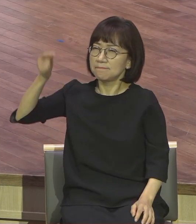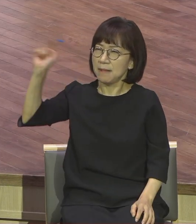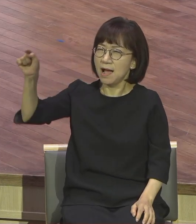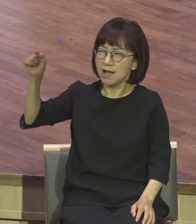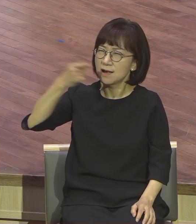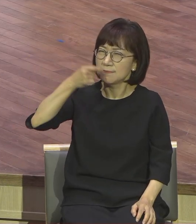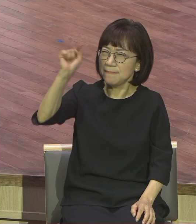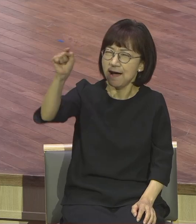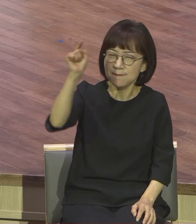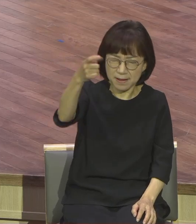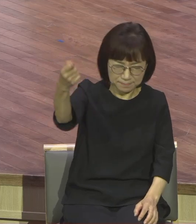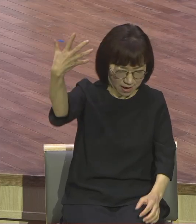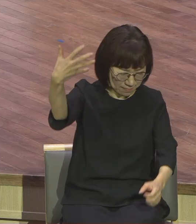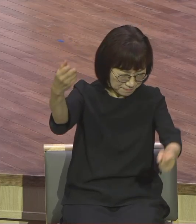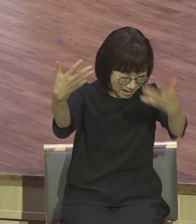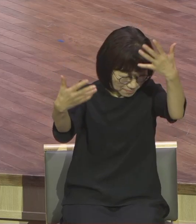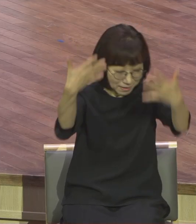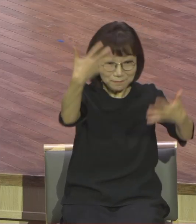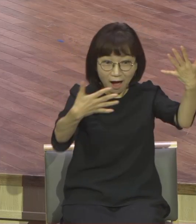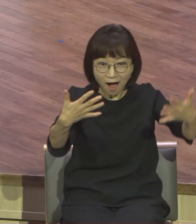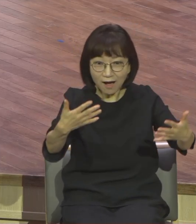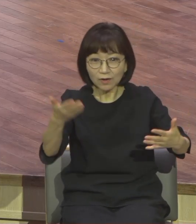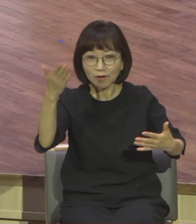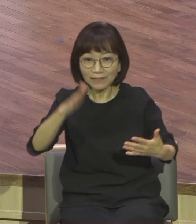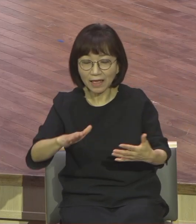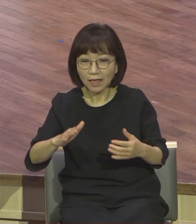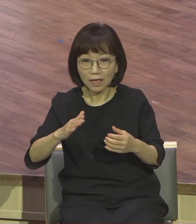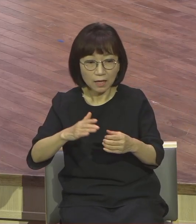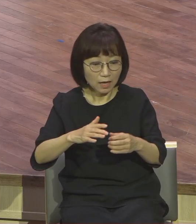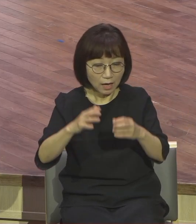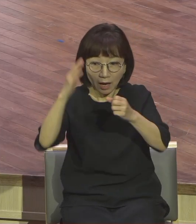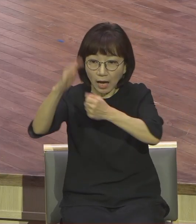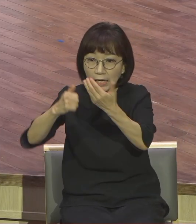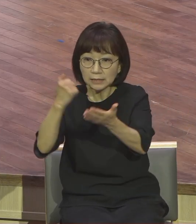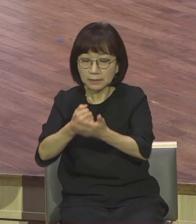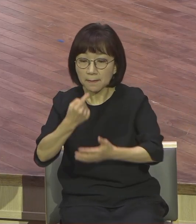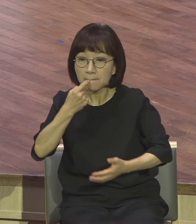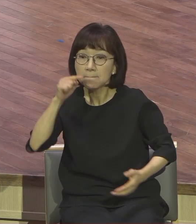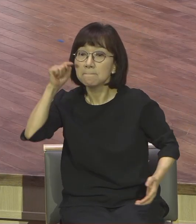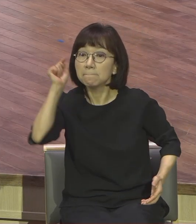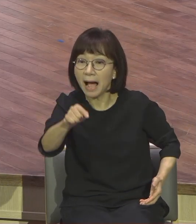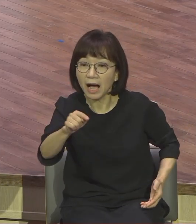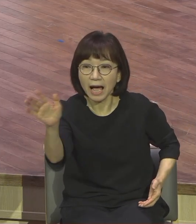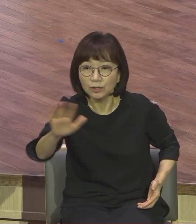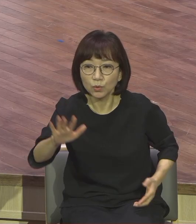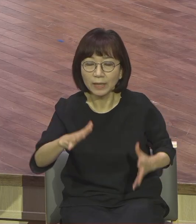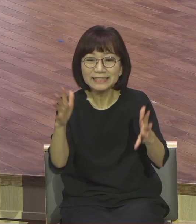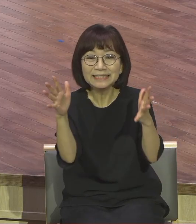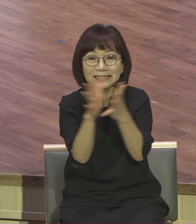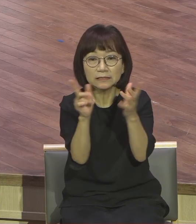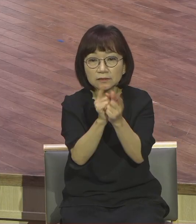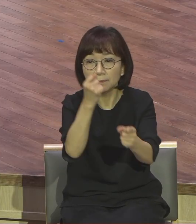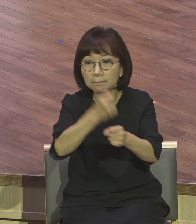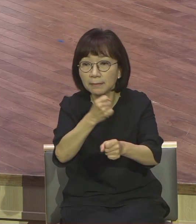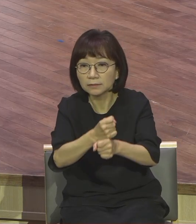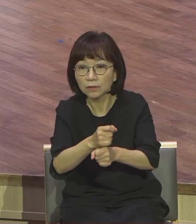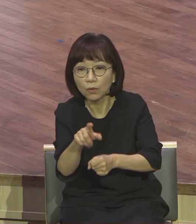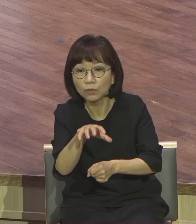삐진 건 인간밖에 이 지구 이 지구가 에덴 농산이 이라크 쪽이거든요 직접 그게 막 지금 허허불판이지만